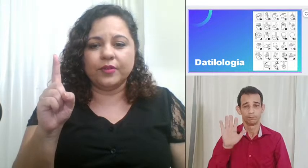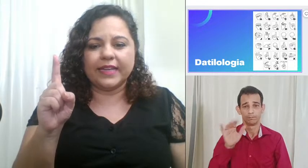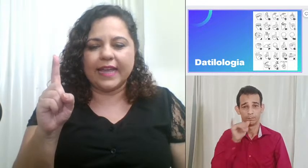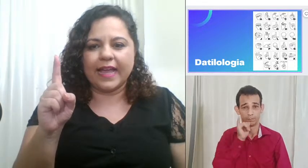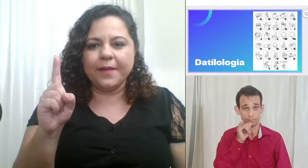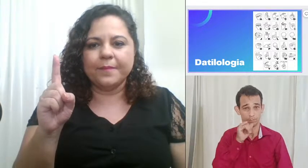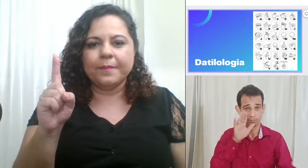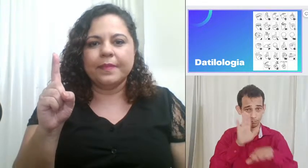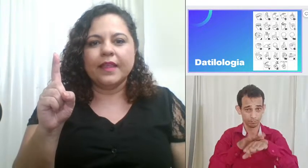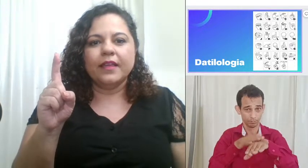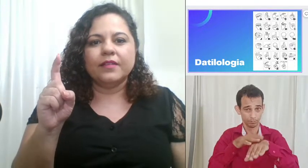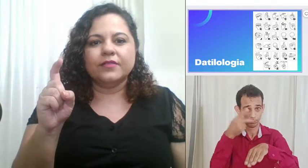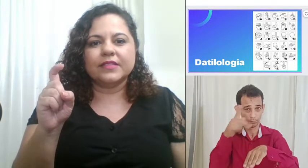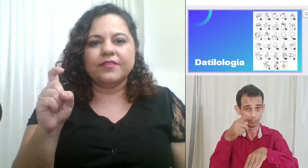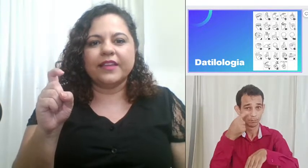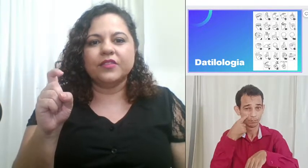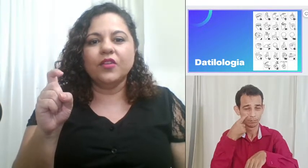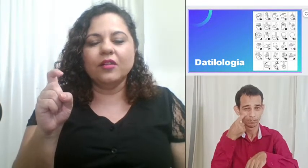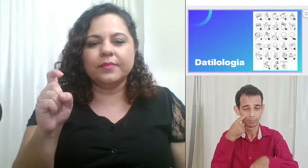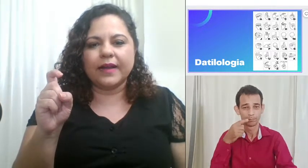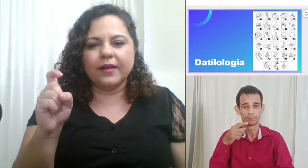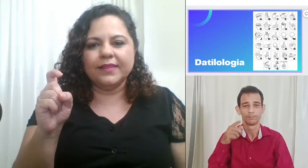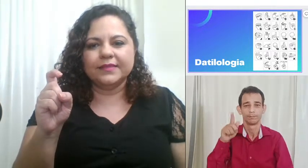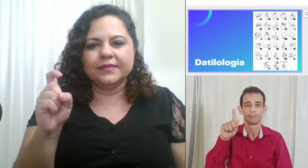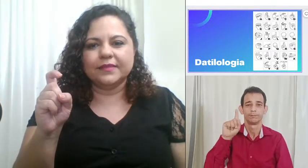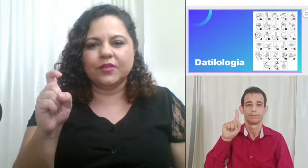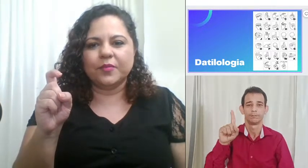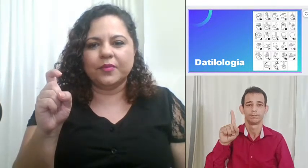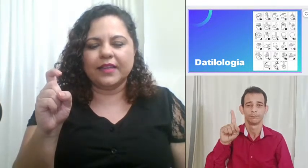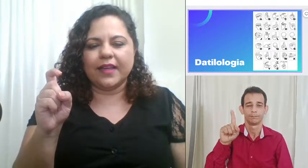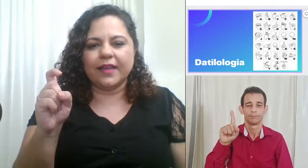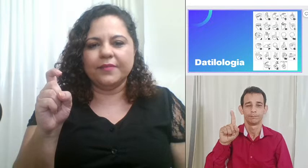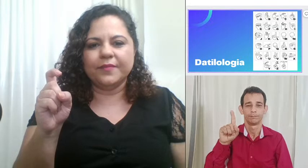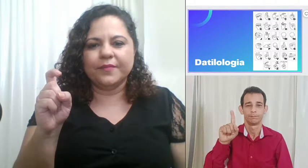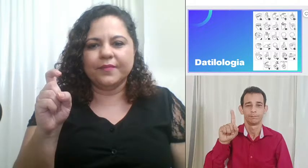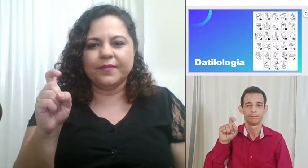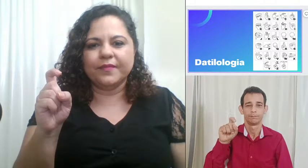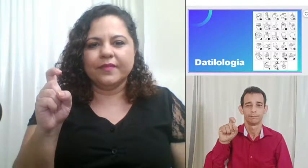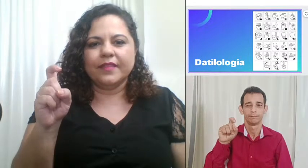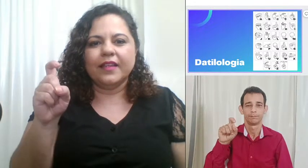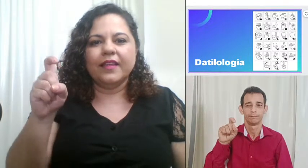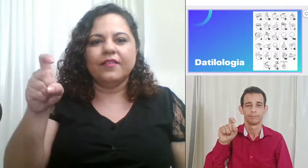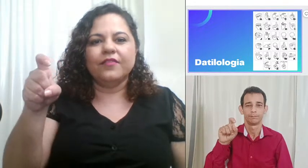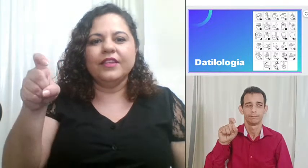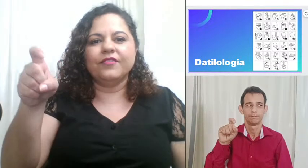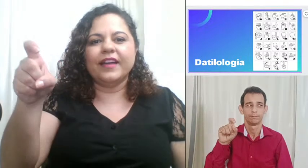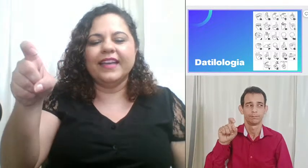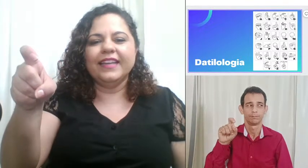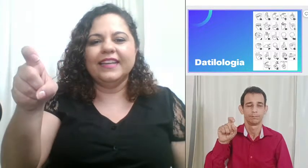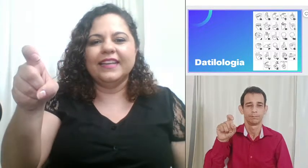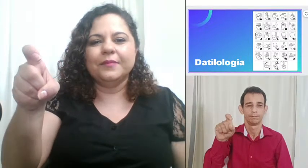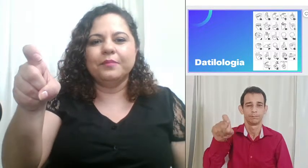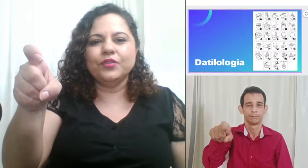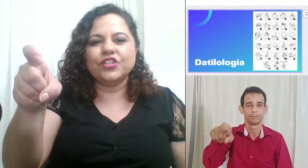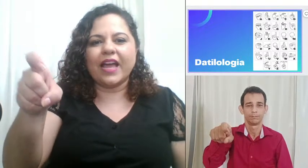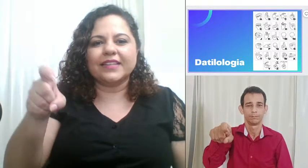polegar você vai dobrar o polegar e vai puxar